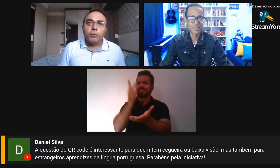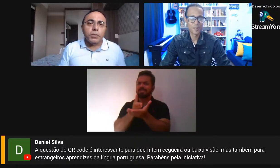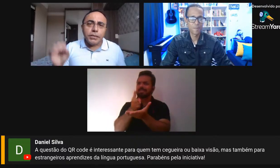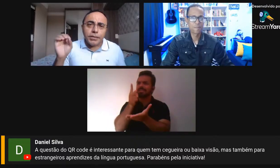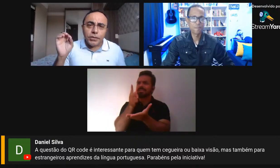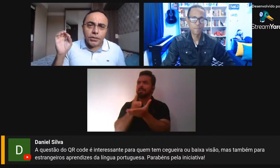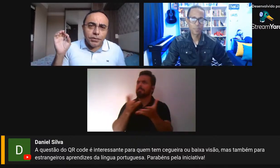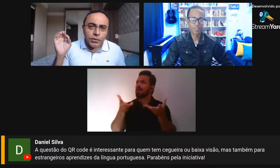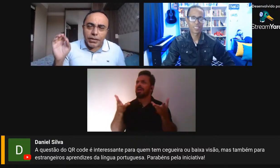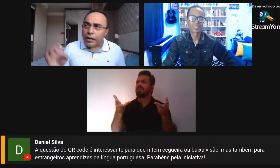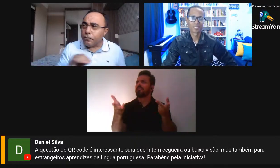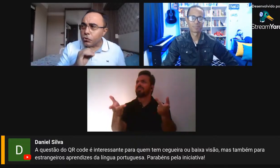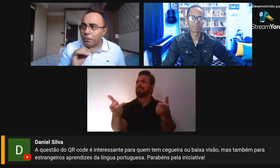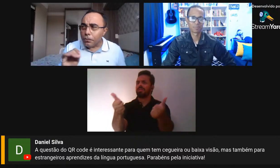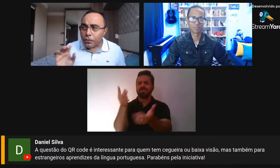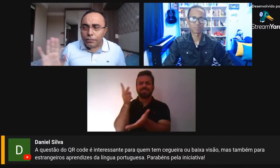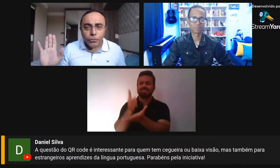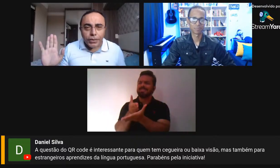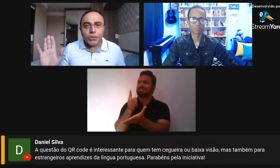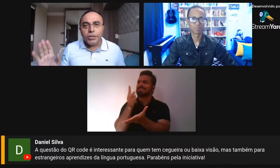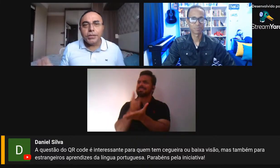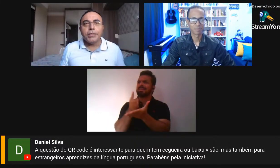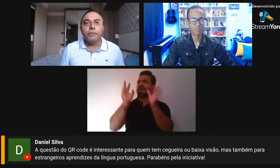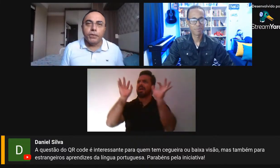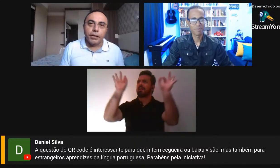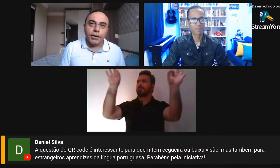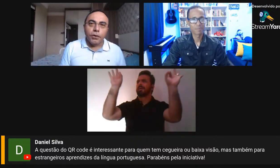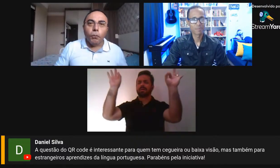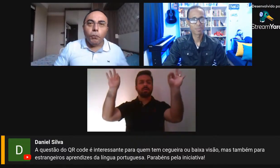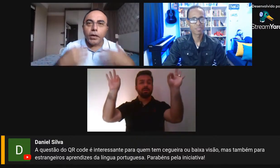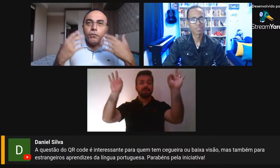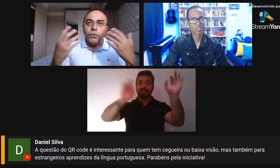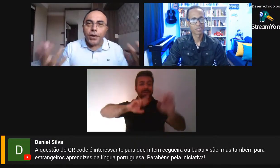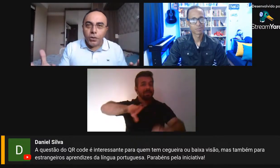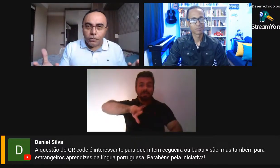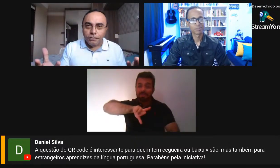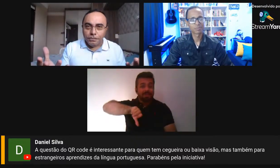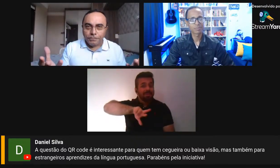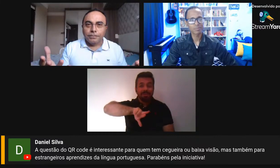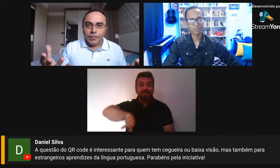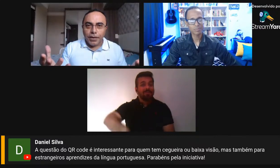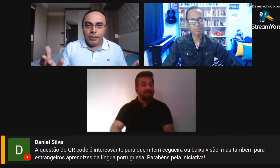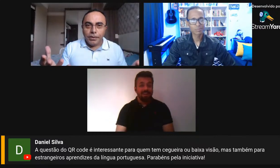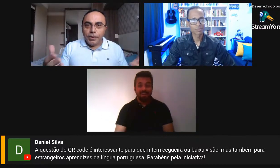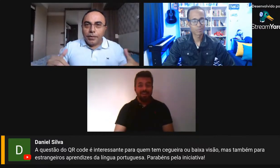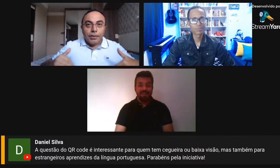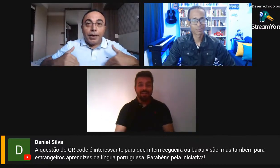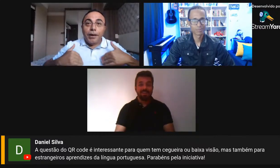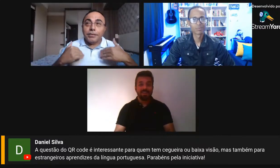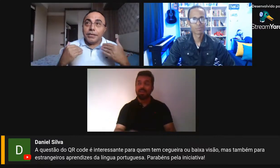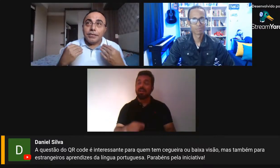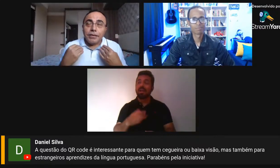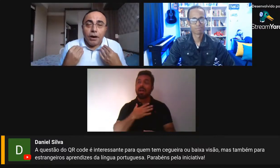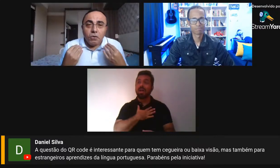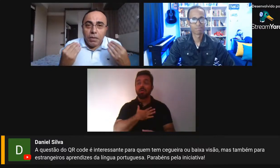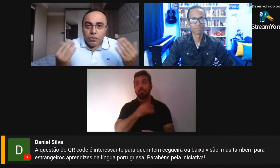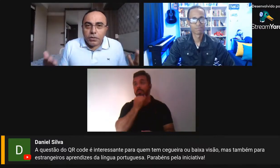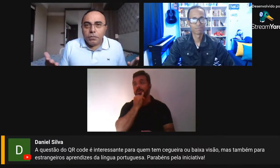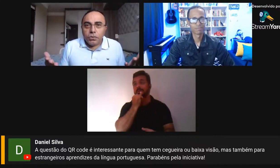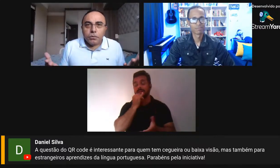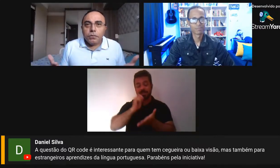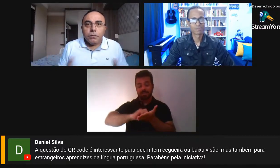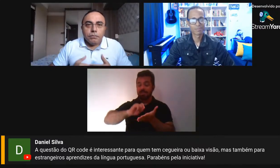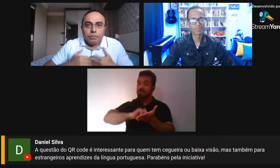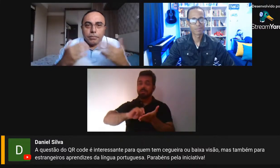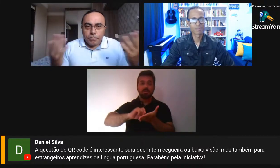é. Muitas vezes a gente escreve só por o que eu tinha que escrever, ou por que veio, né, e é, às vezes, alguma